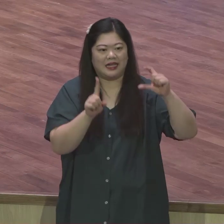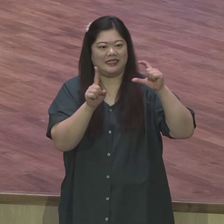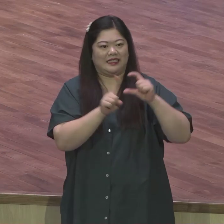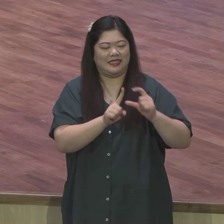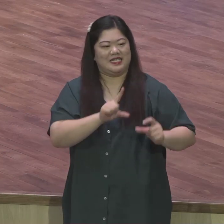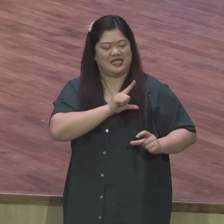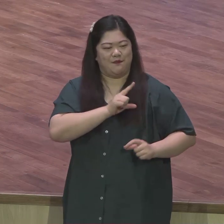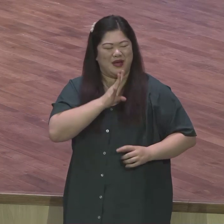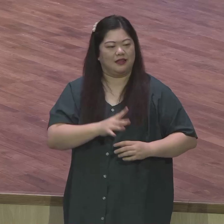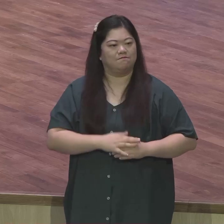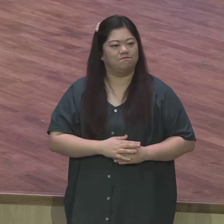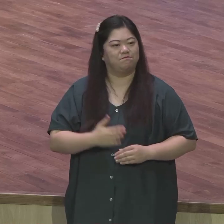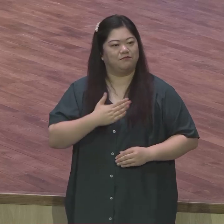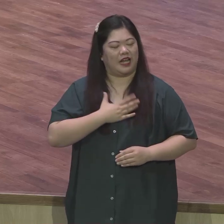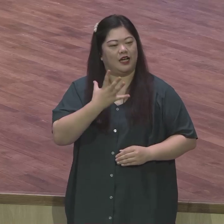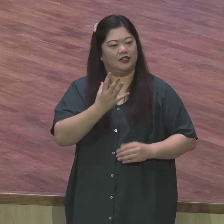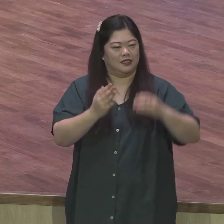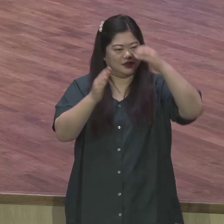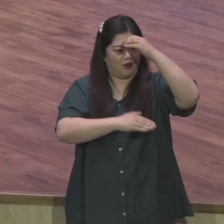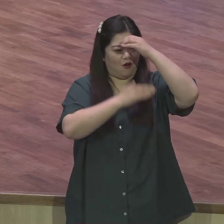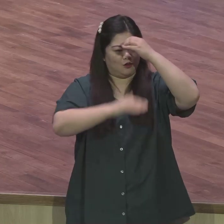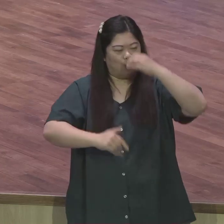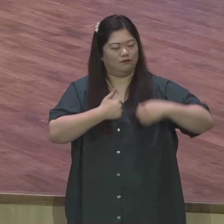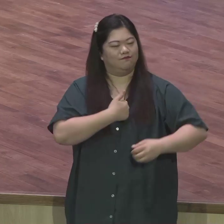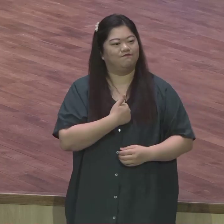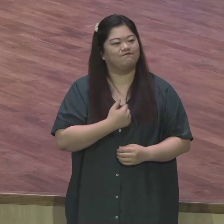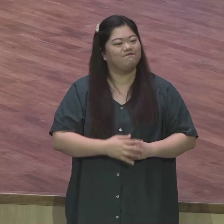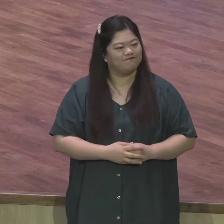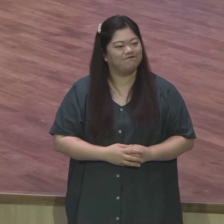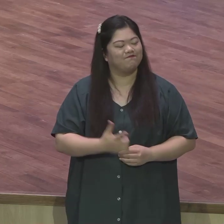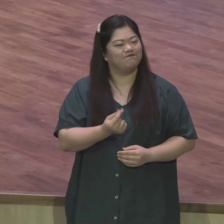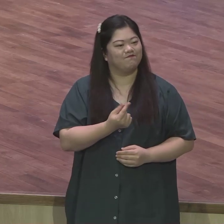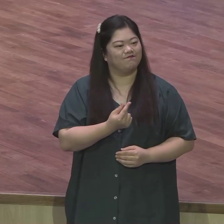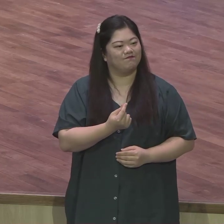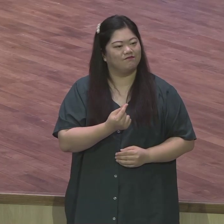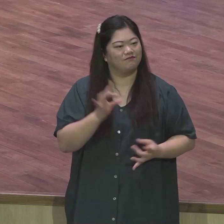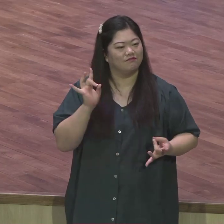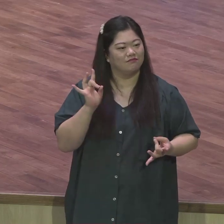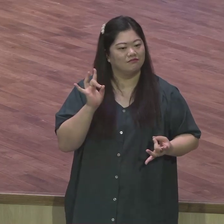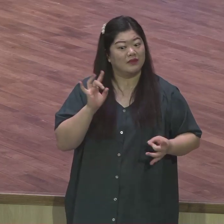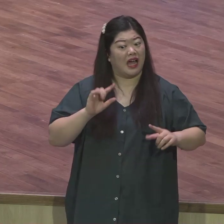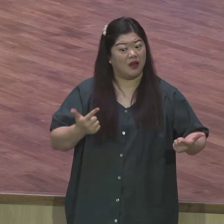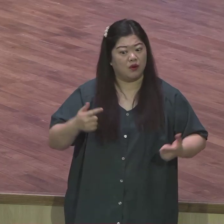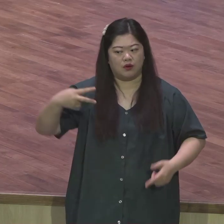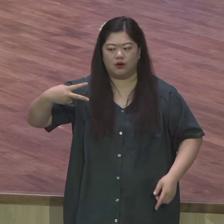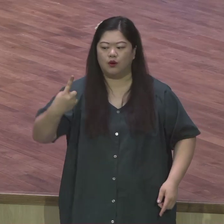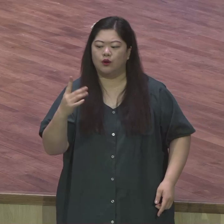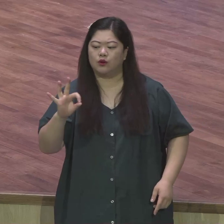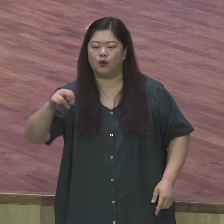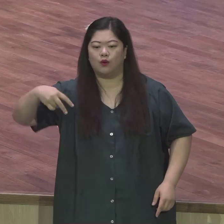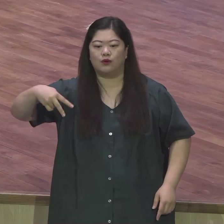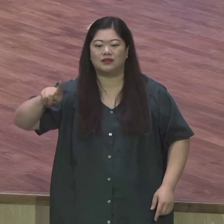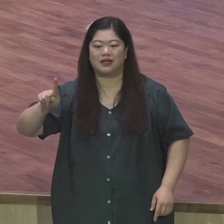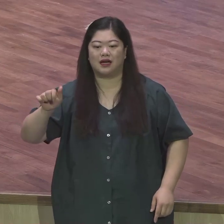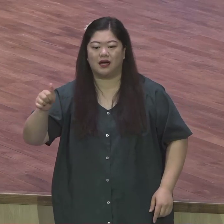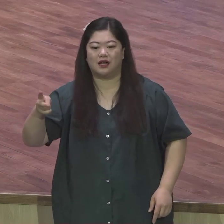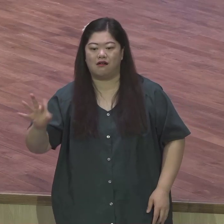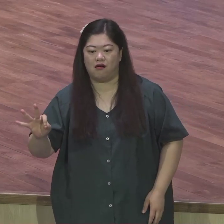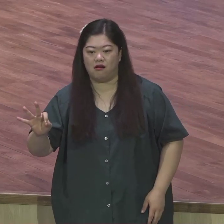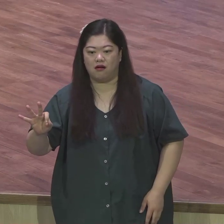움직이는 행동하는 실천하는 이런 전도자로 바뀌게 된다 여기에 하나님의